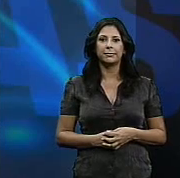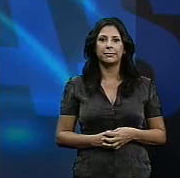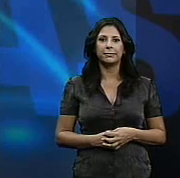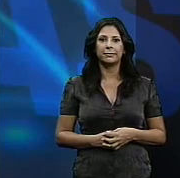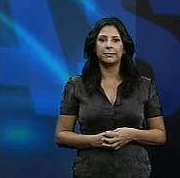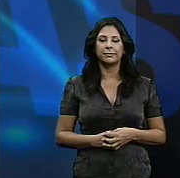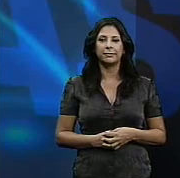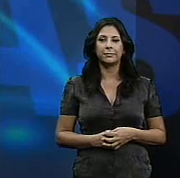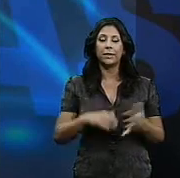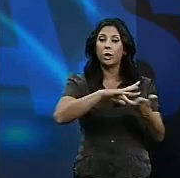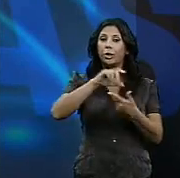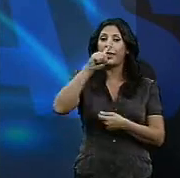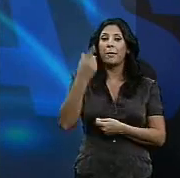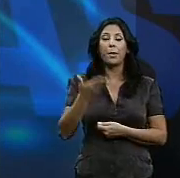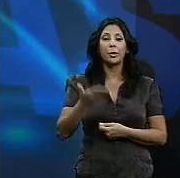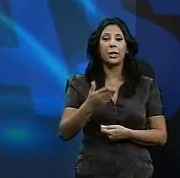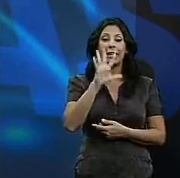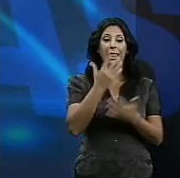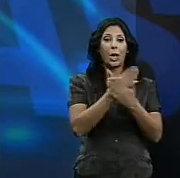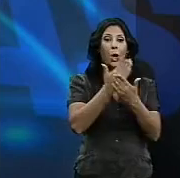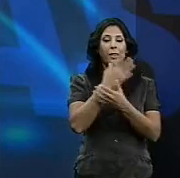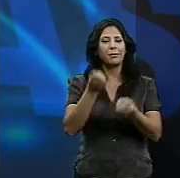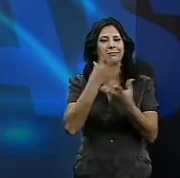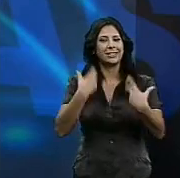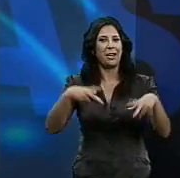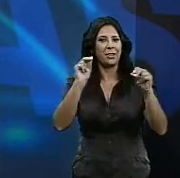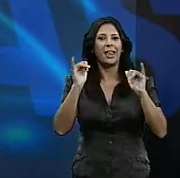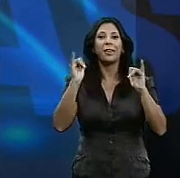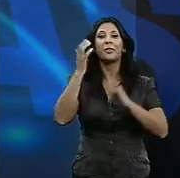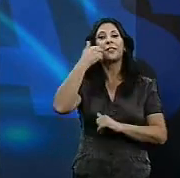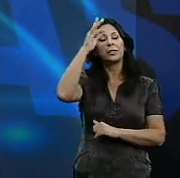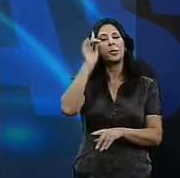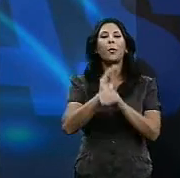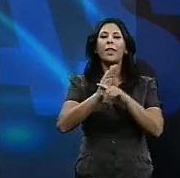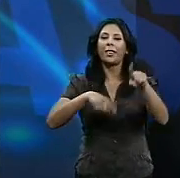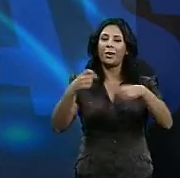Y hasta aquí las noticias más relevantes de estos cinco días. Disfruten del fin de semana y mucho cuidado en las carreteras.